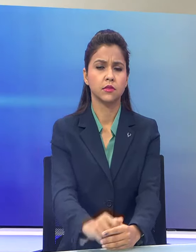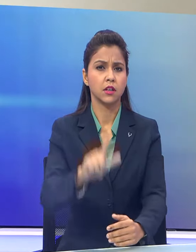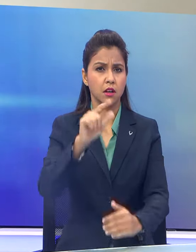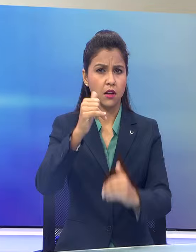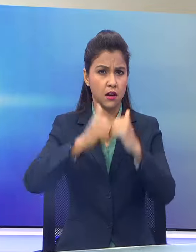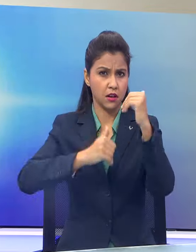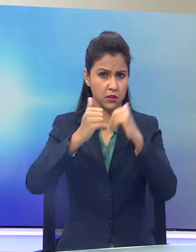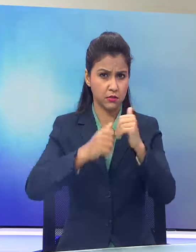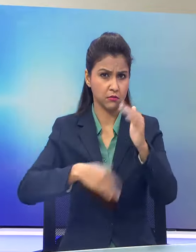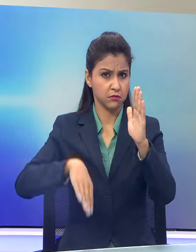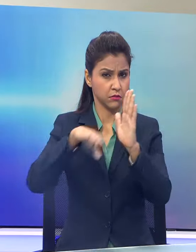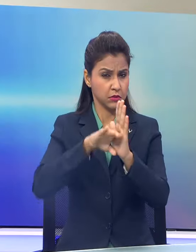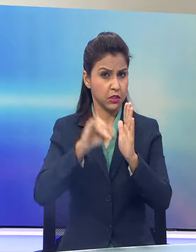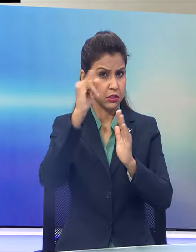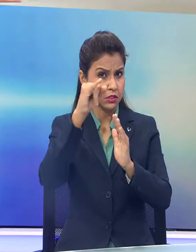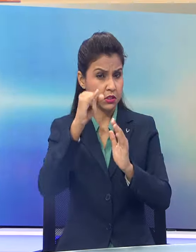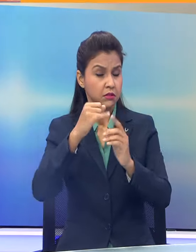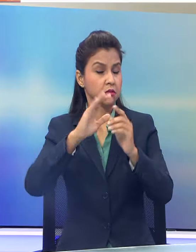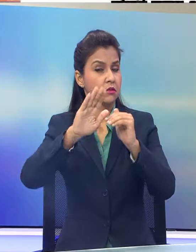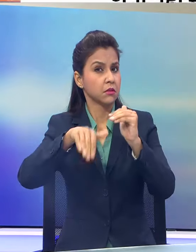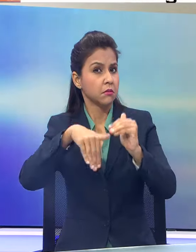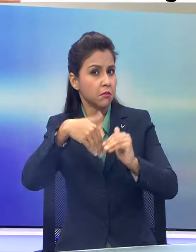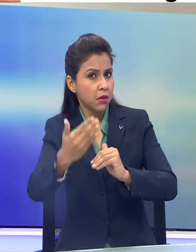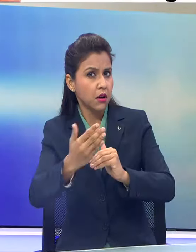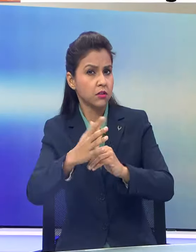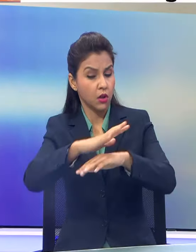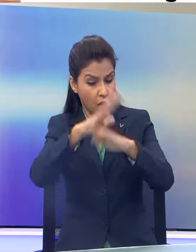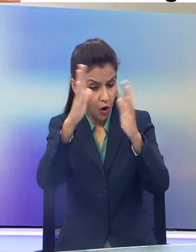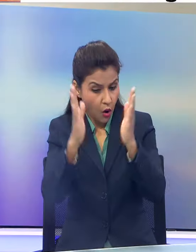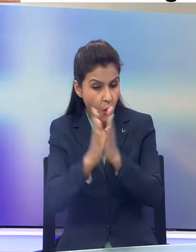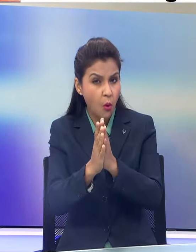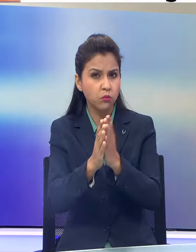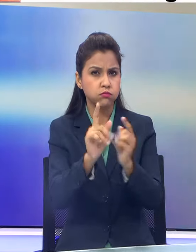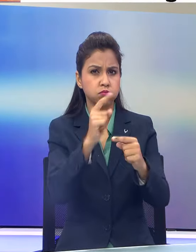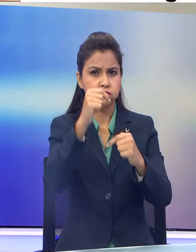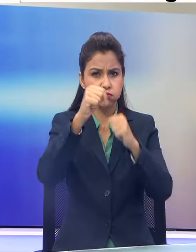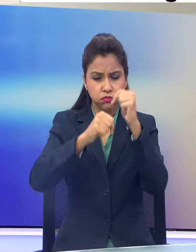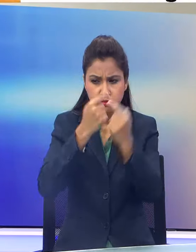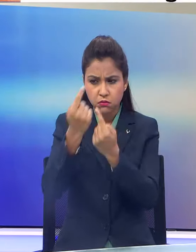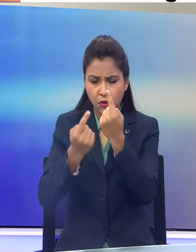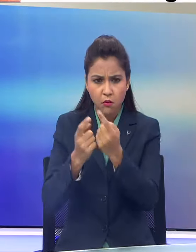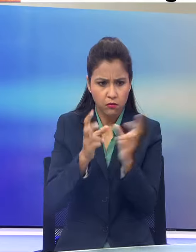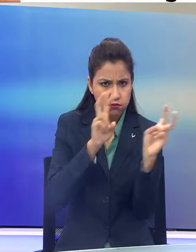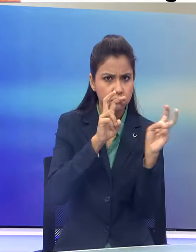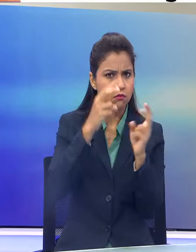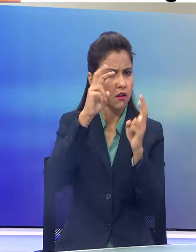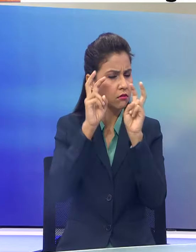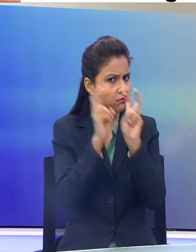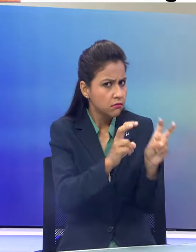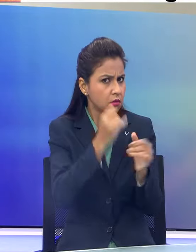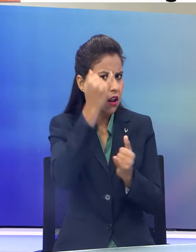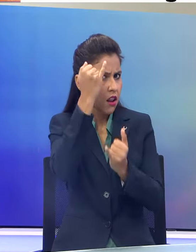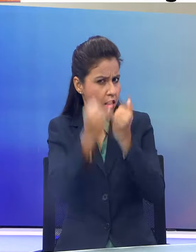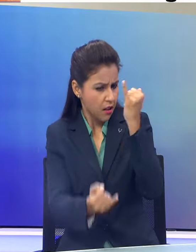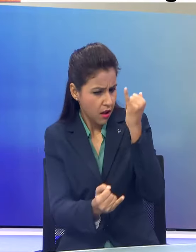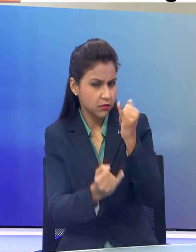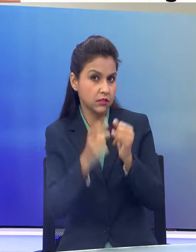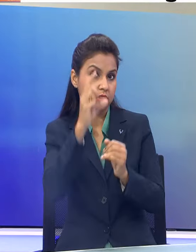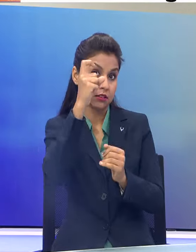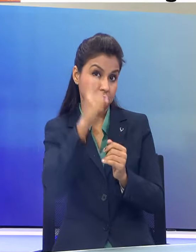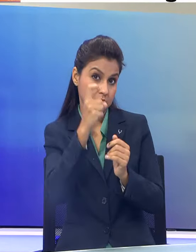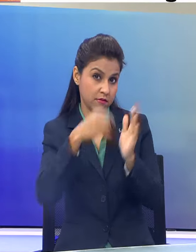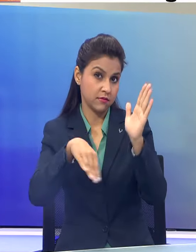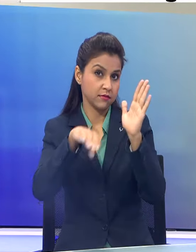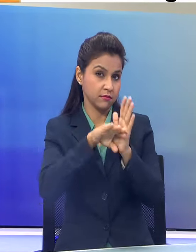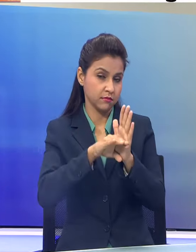लोकसभाचुनाव के छटे चरण में हुए मतदान के बाद अब सभी राजनतिक पार्ठियों की नजरें अन्तिम और साथमे चरण में टिक गई है